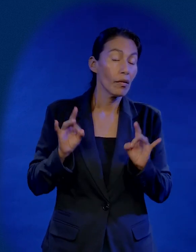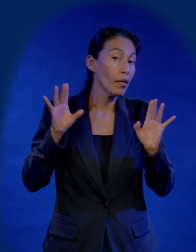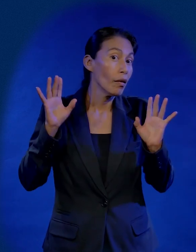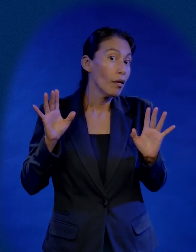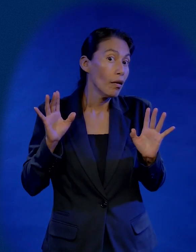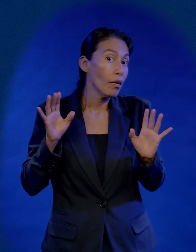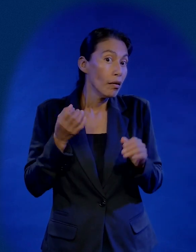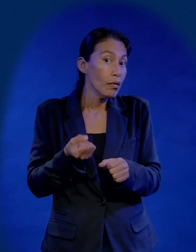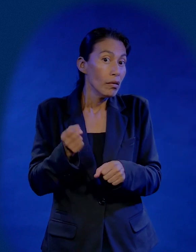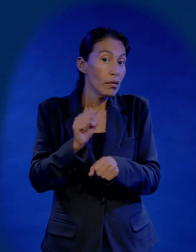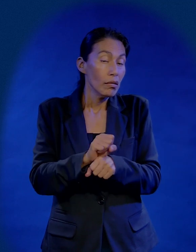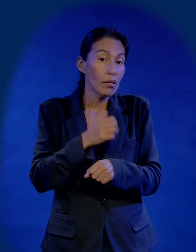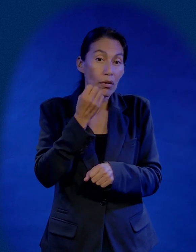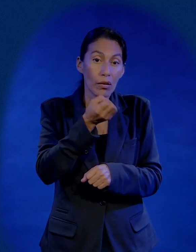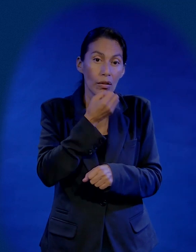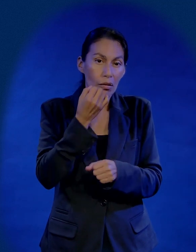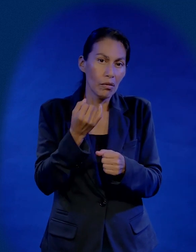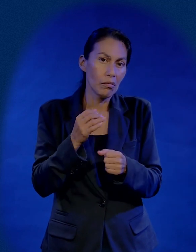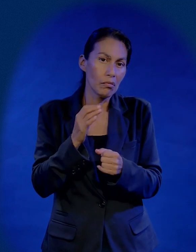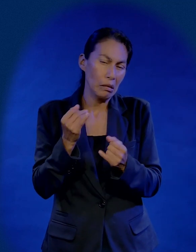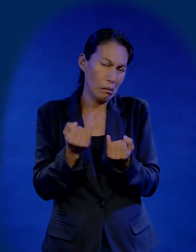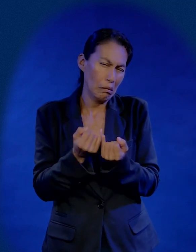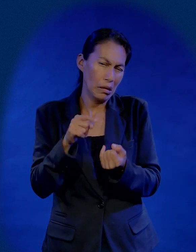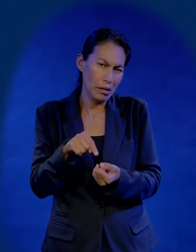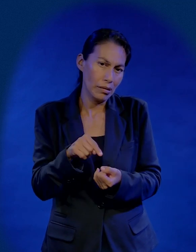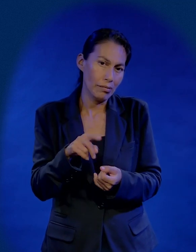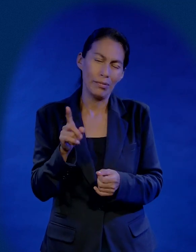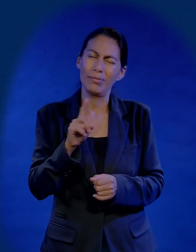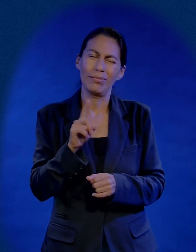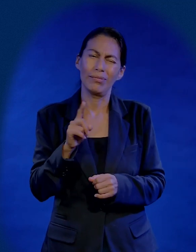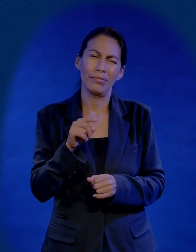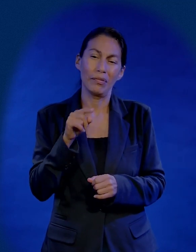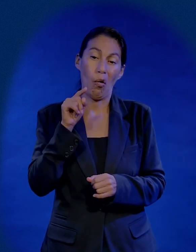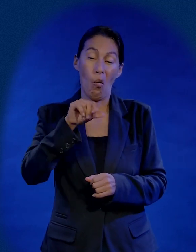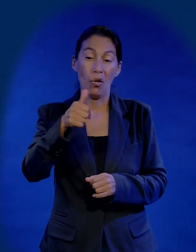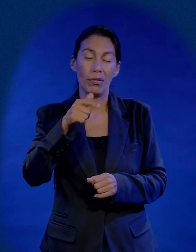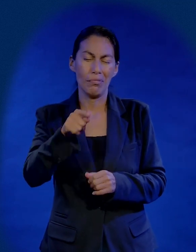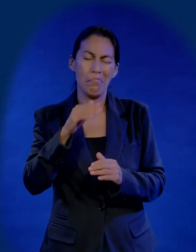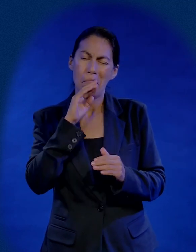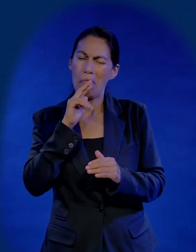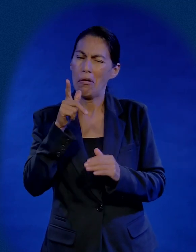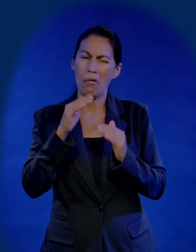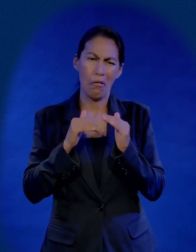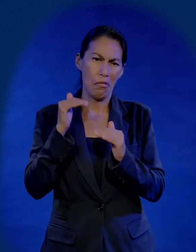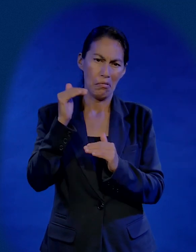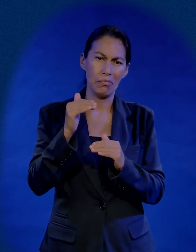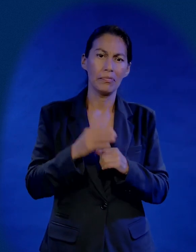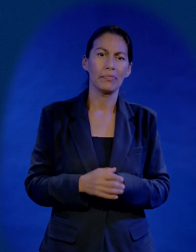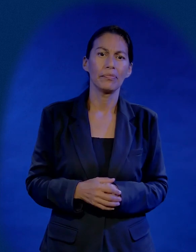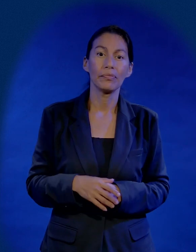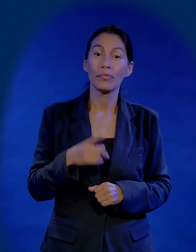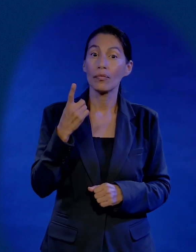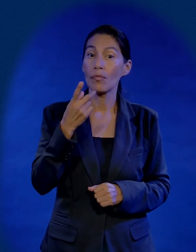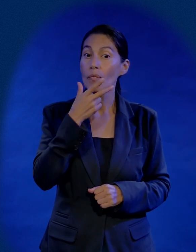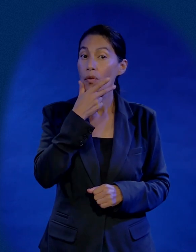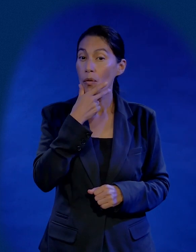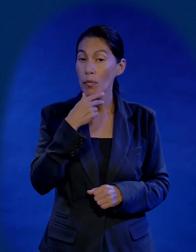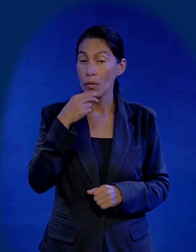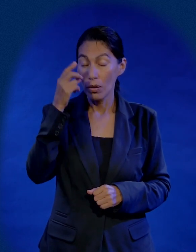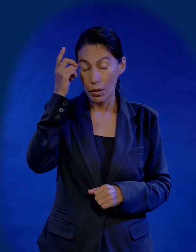y llegó un día una semana de oración como esta bueno no como esta mucho mejor vino